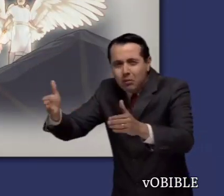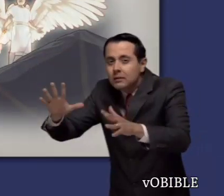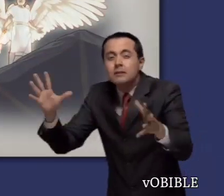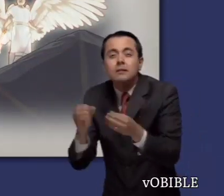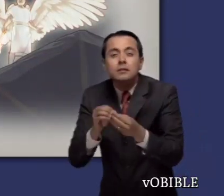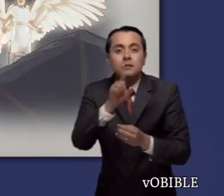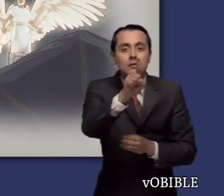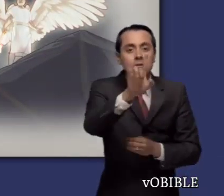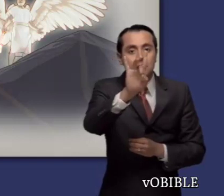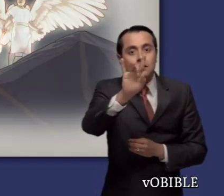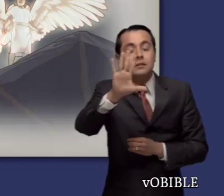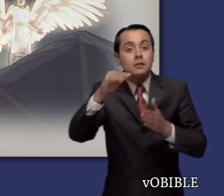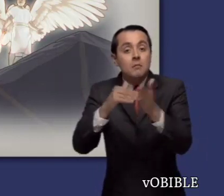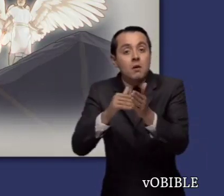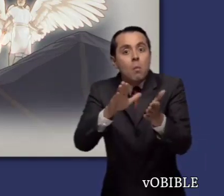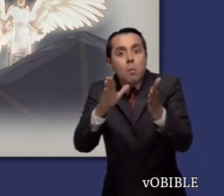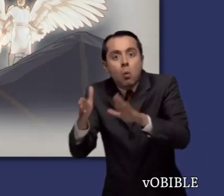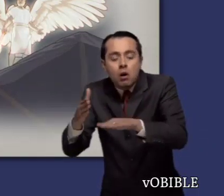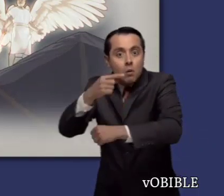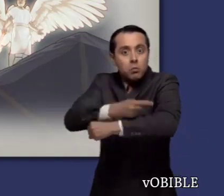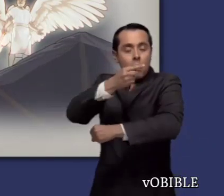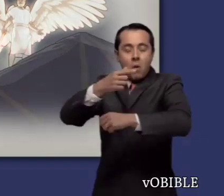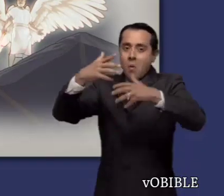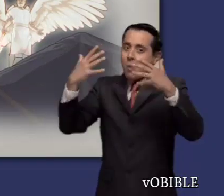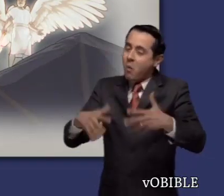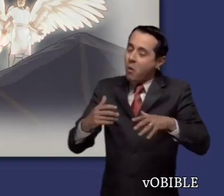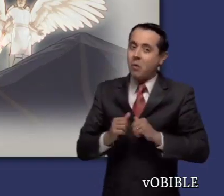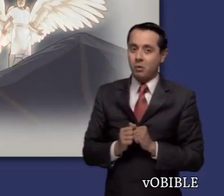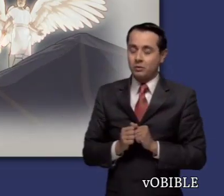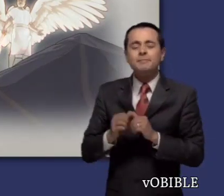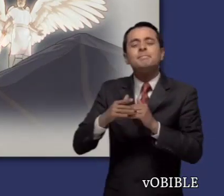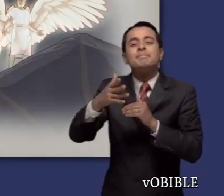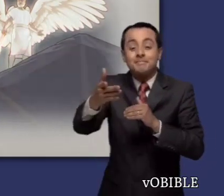eliminó a ciento ochenta y cinco mil soldados asirios en una sola noche.